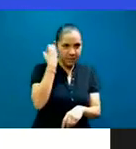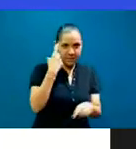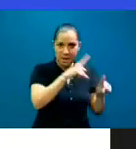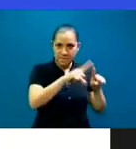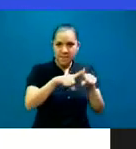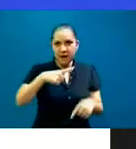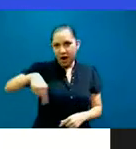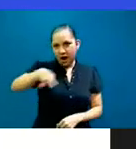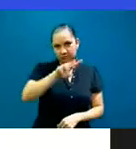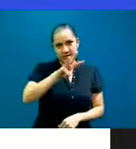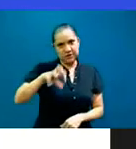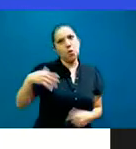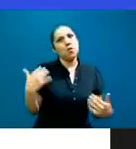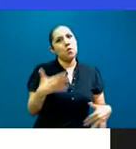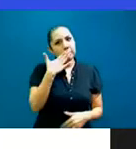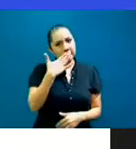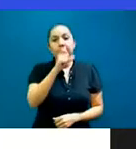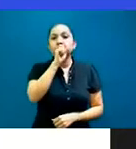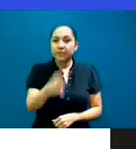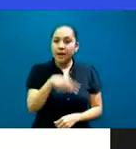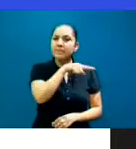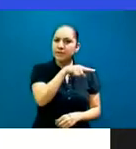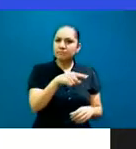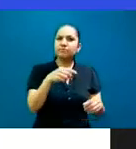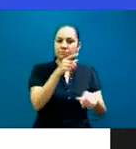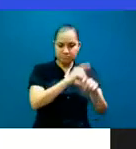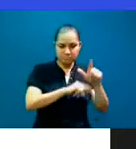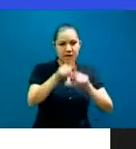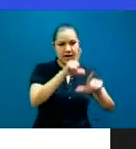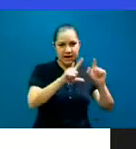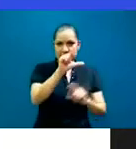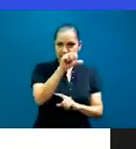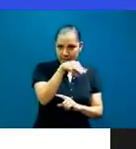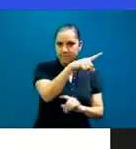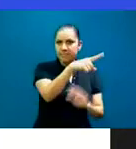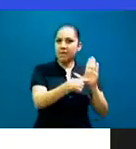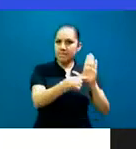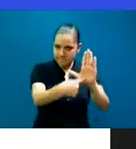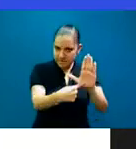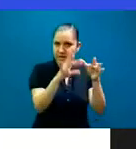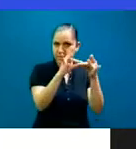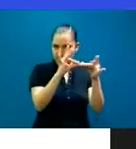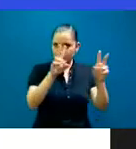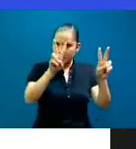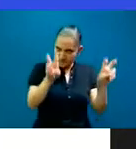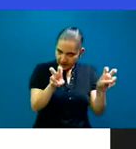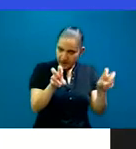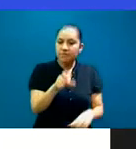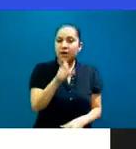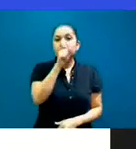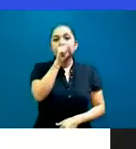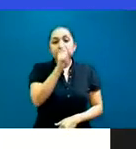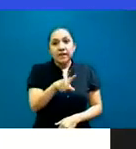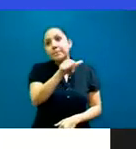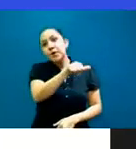presentación sobre lenguas de señas mexicanas, otra de la experiencia